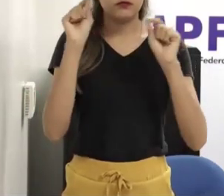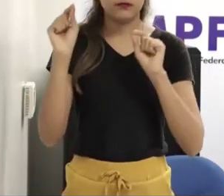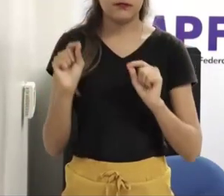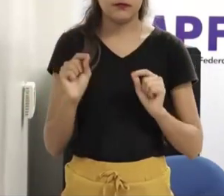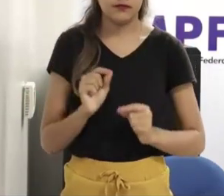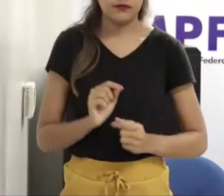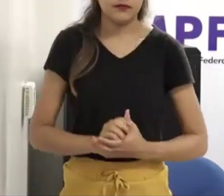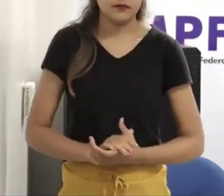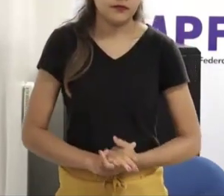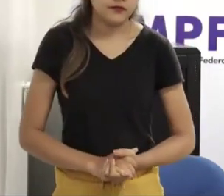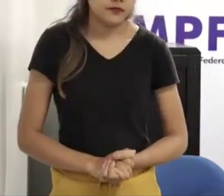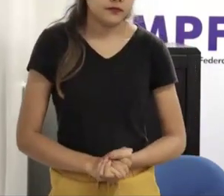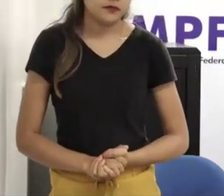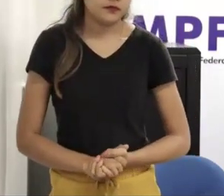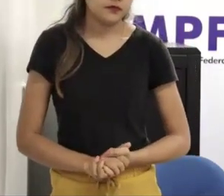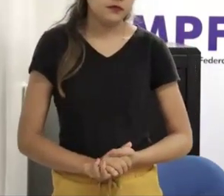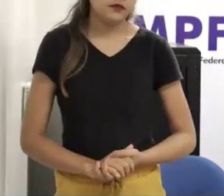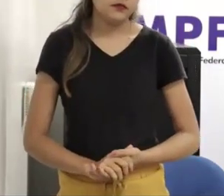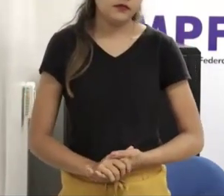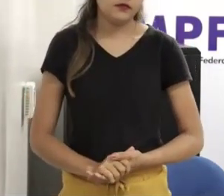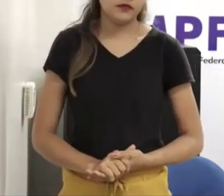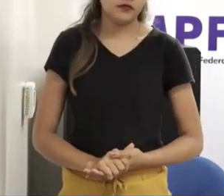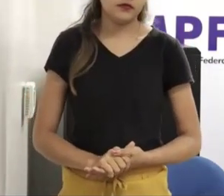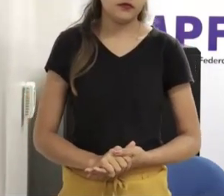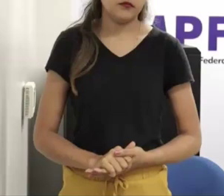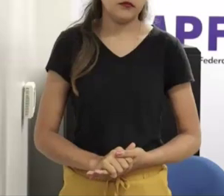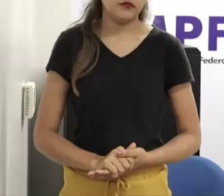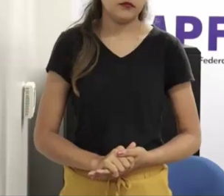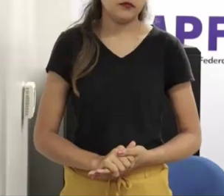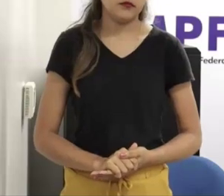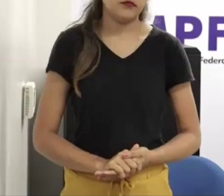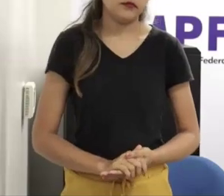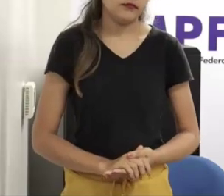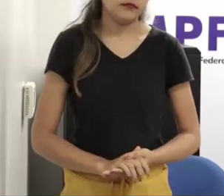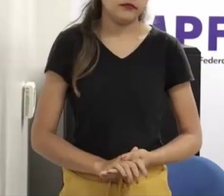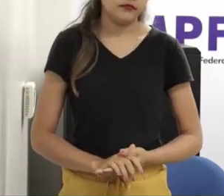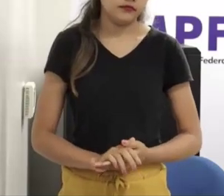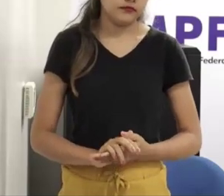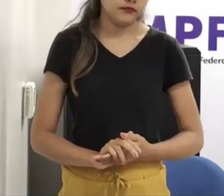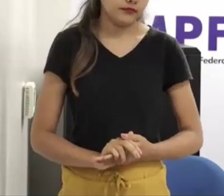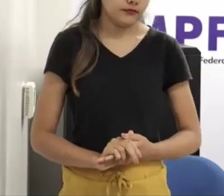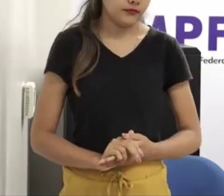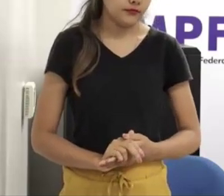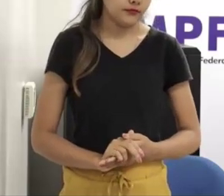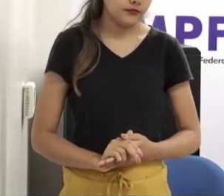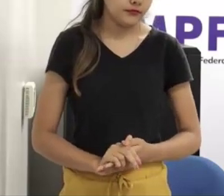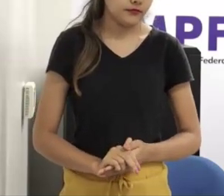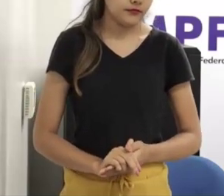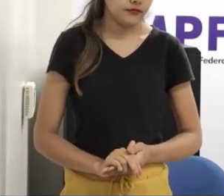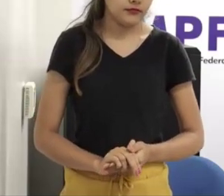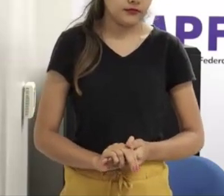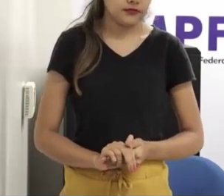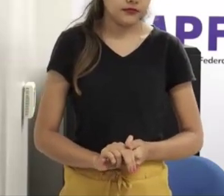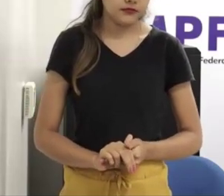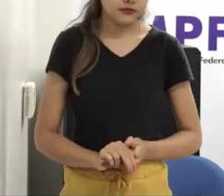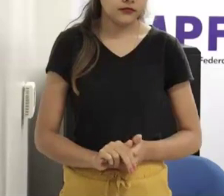a gente tem que dar uma, eu brinco que eu sou um pouco prolixo, mas acho, às vezes, necessário dar uma certa volta, para